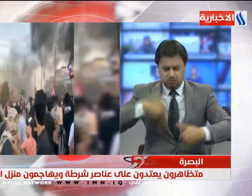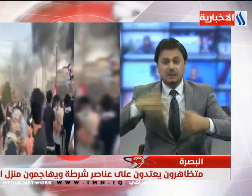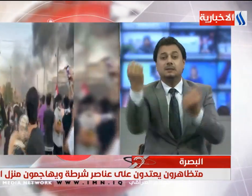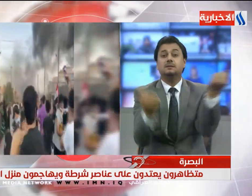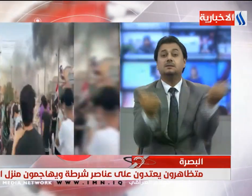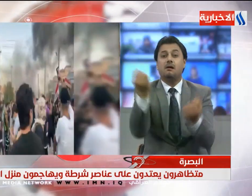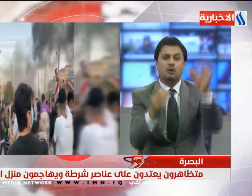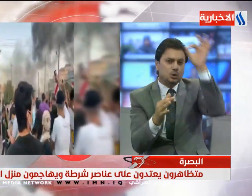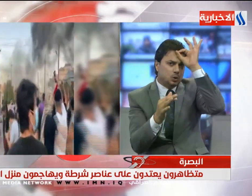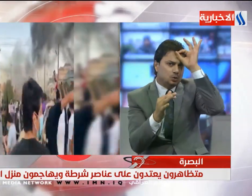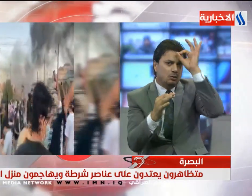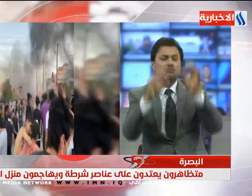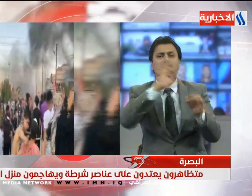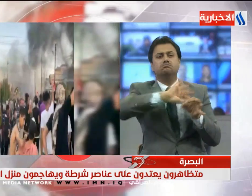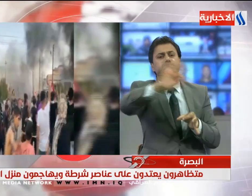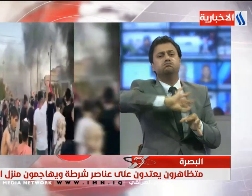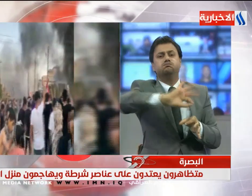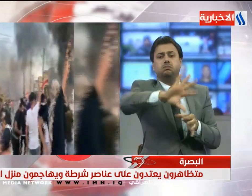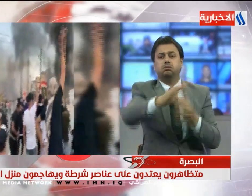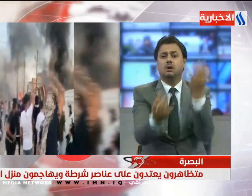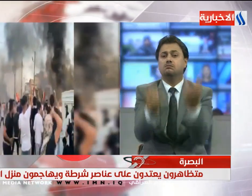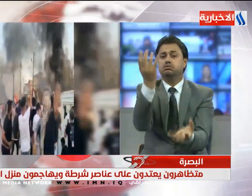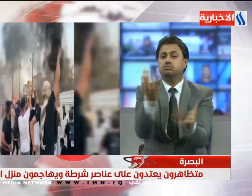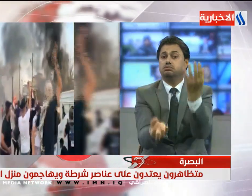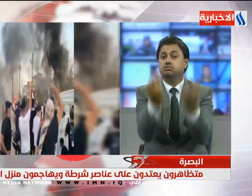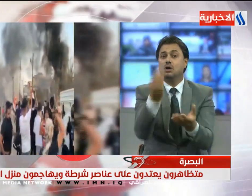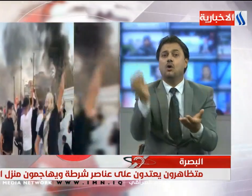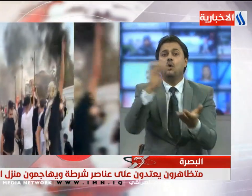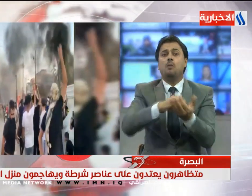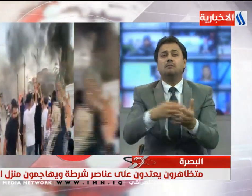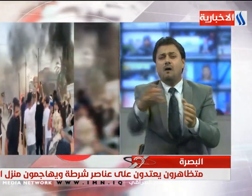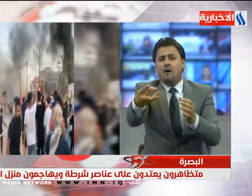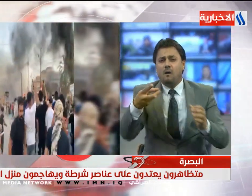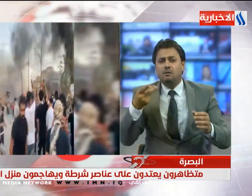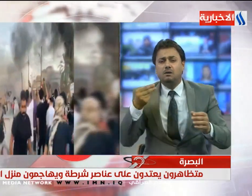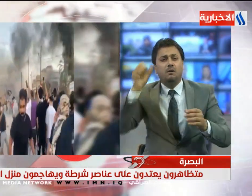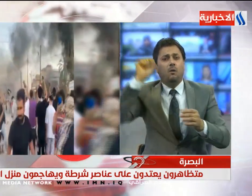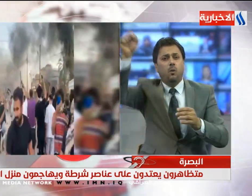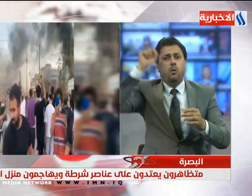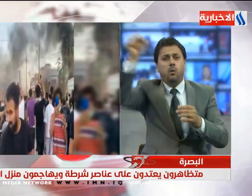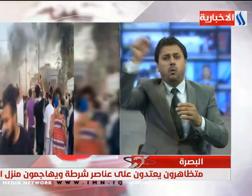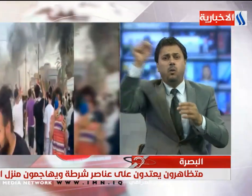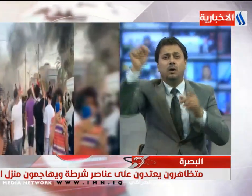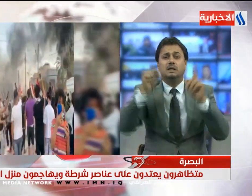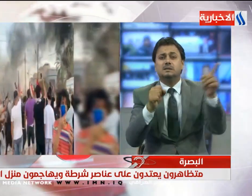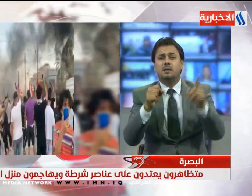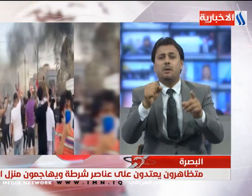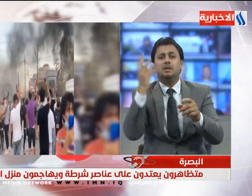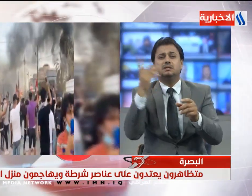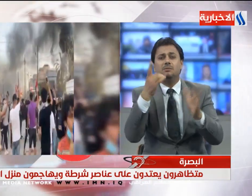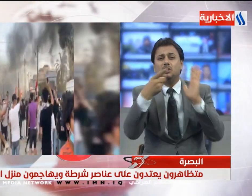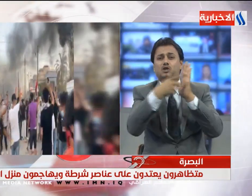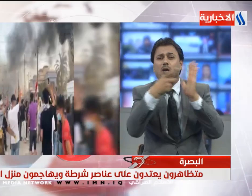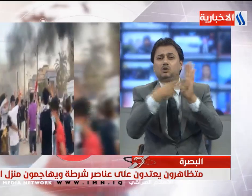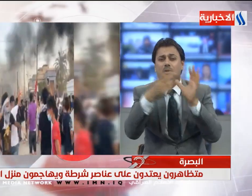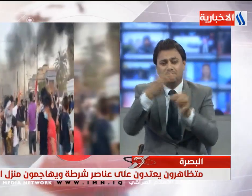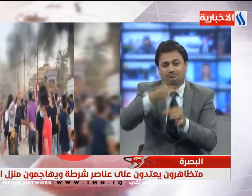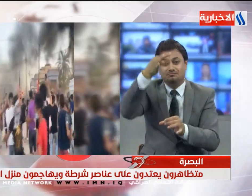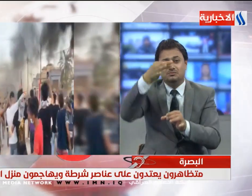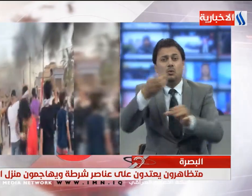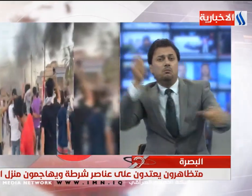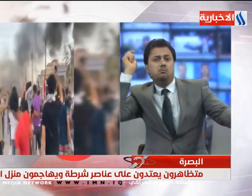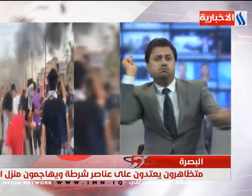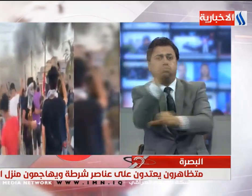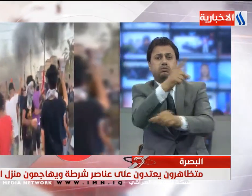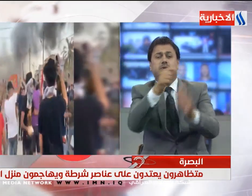عجلة وتضرر أربع نتيجة اعتداء من عدد من المتظاهرين أثناء هجومهم بالزجاجات الحارقة على منزل المحافظ